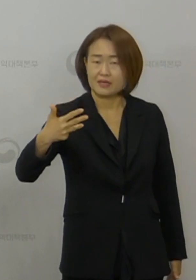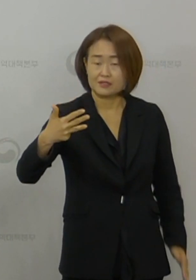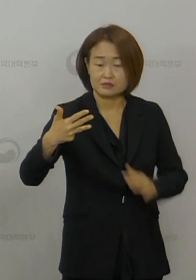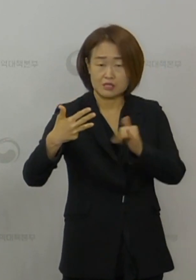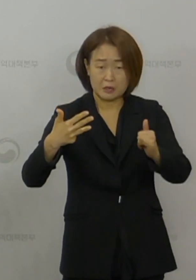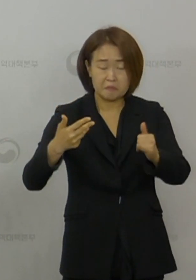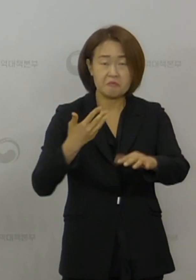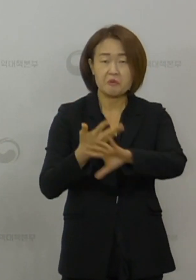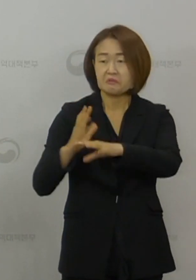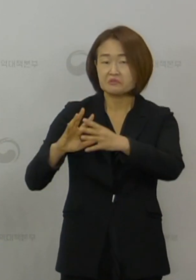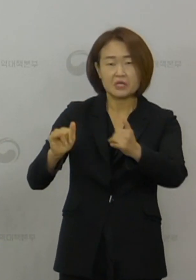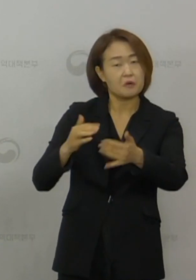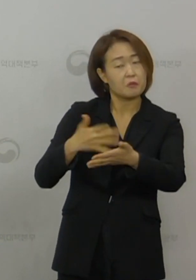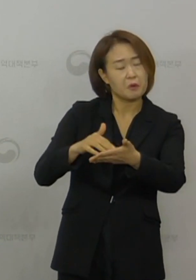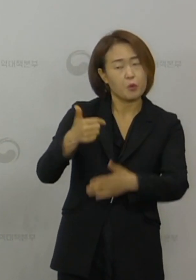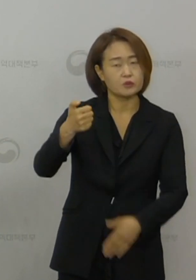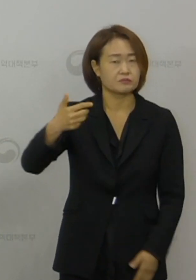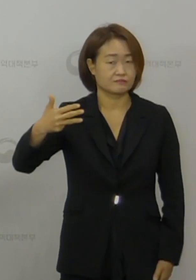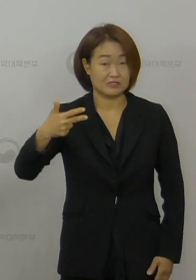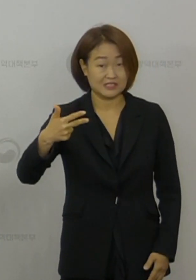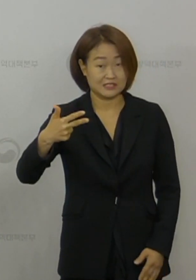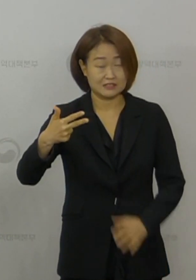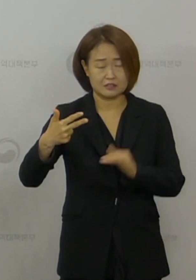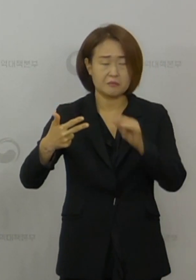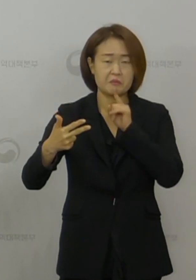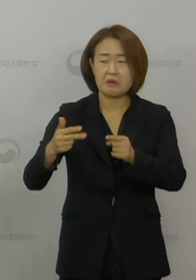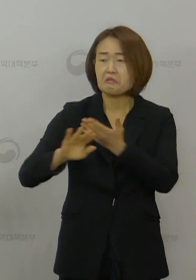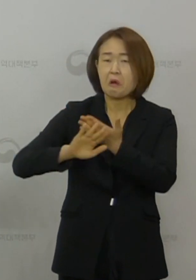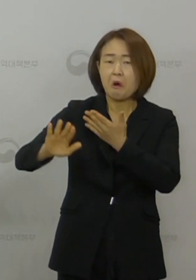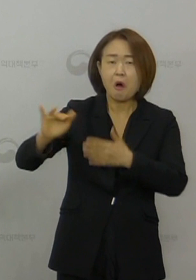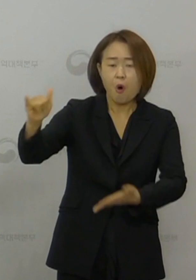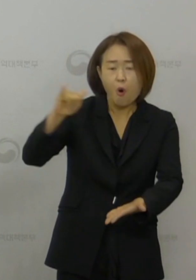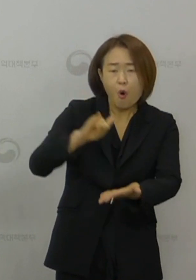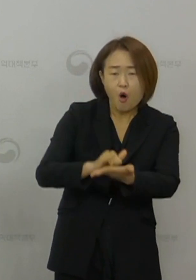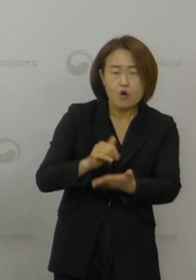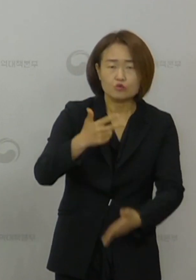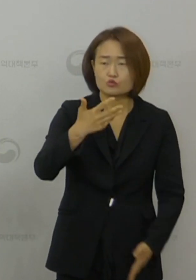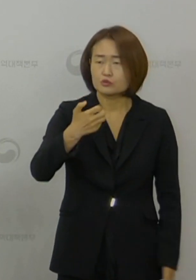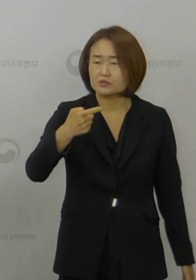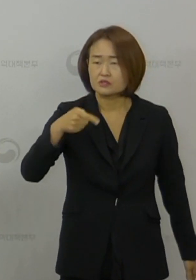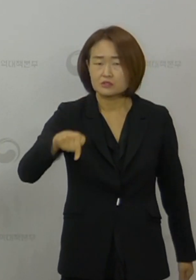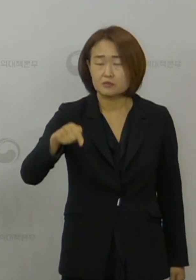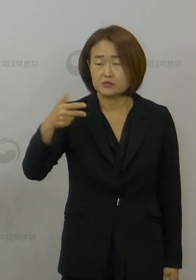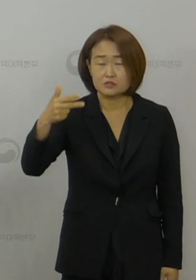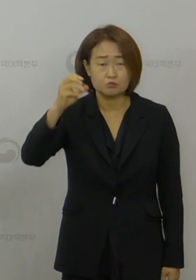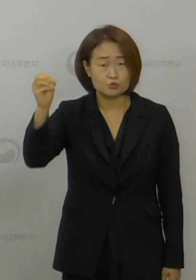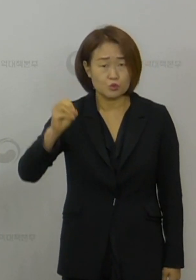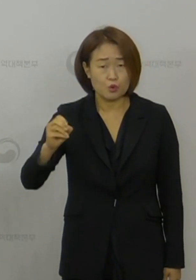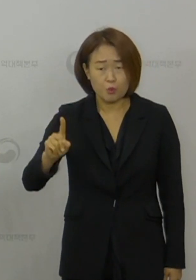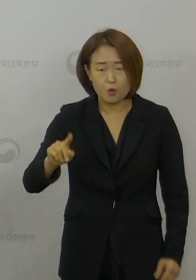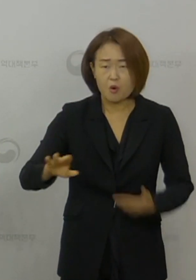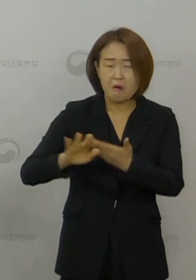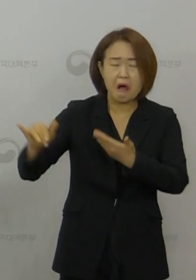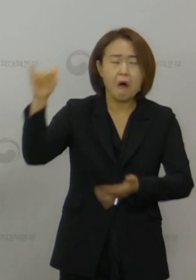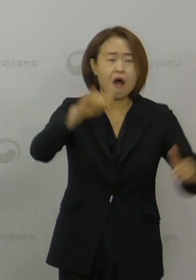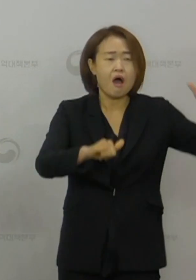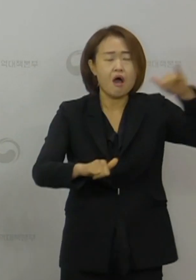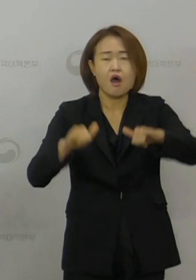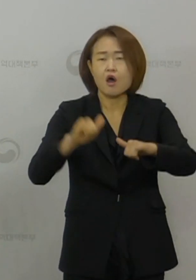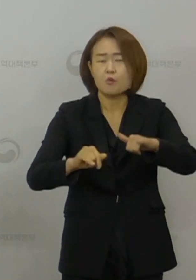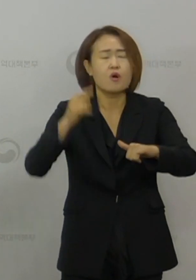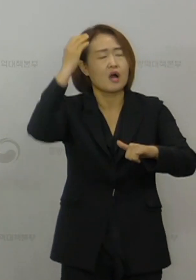외국인은 57명입니다. 해외 유입의 91.7%가 해외에서 귀국하시는 우리